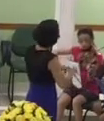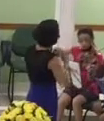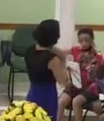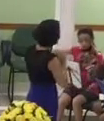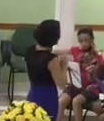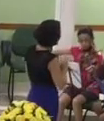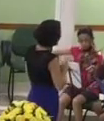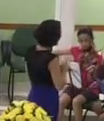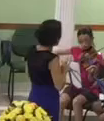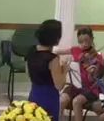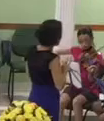Amém